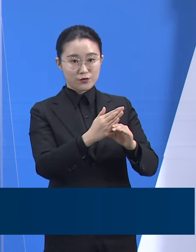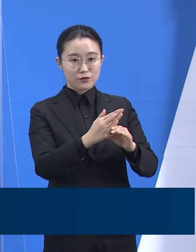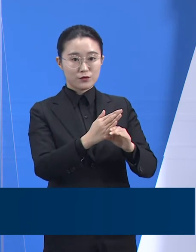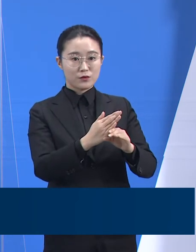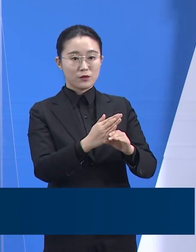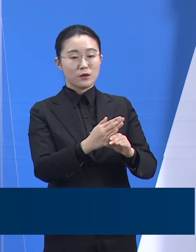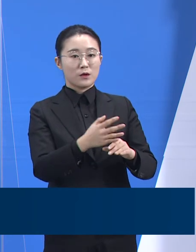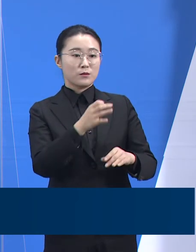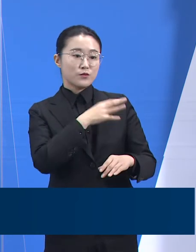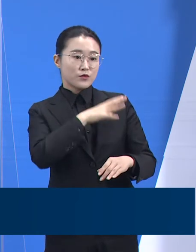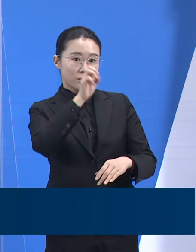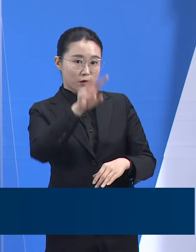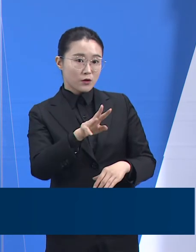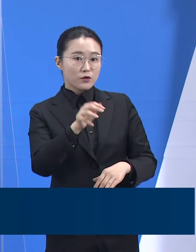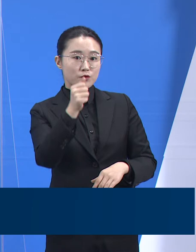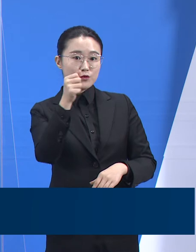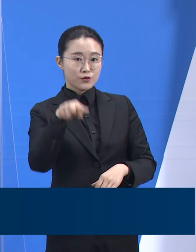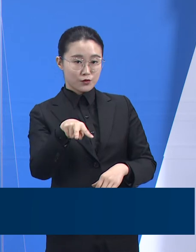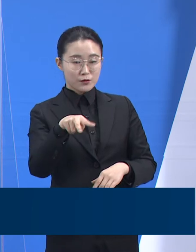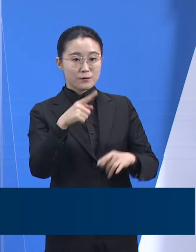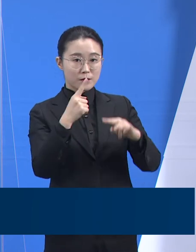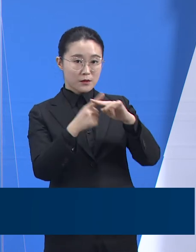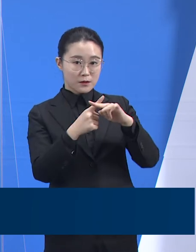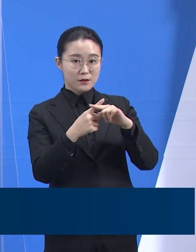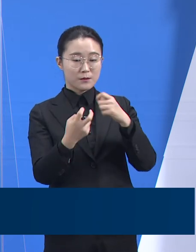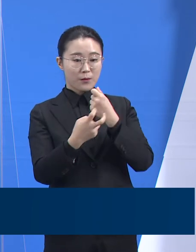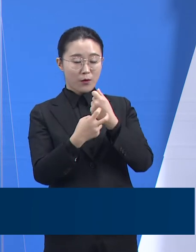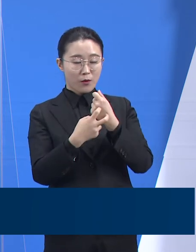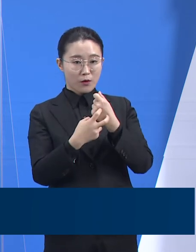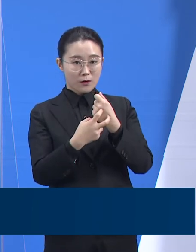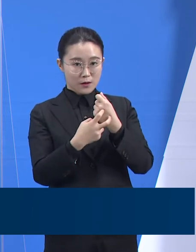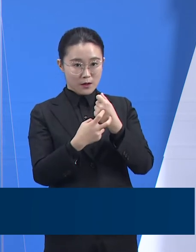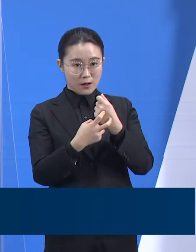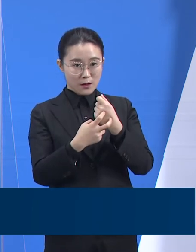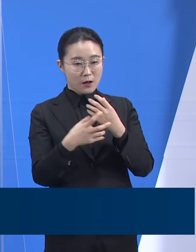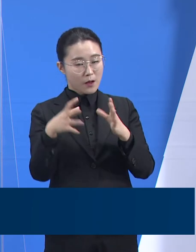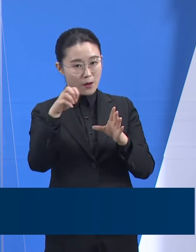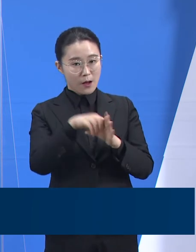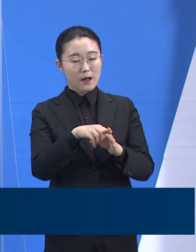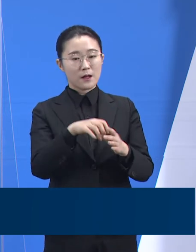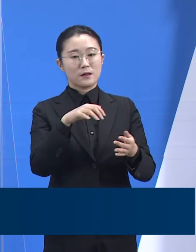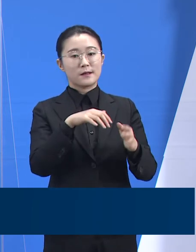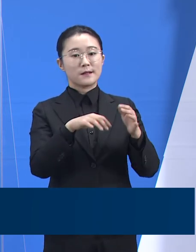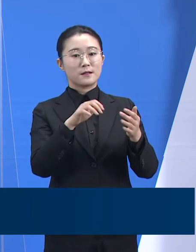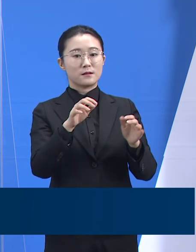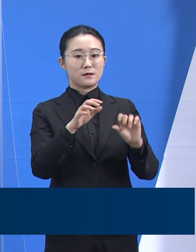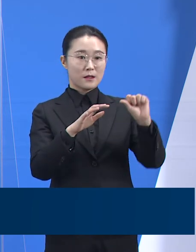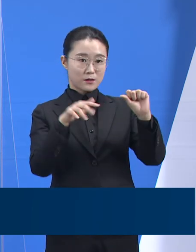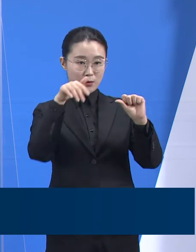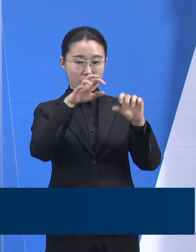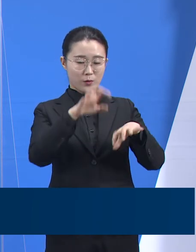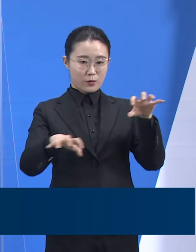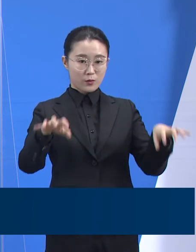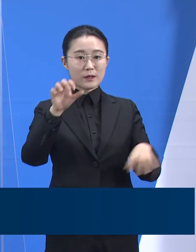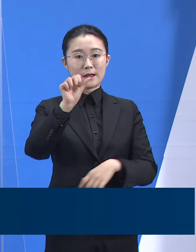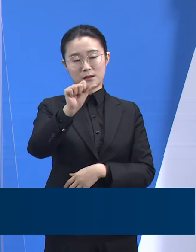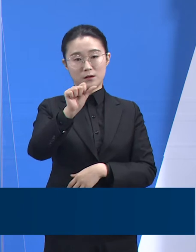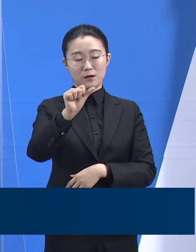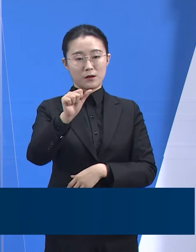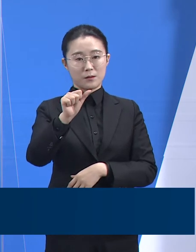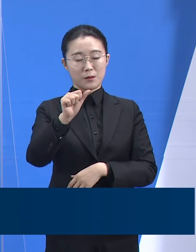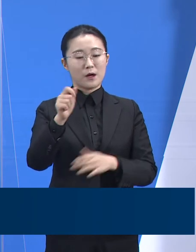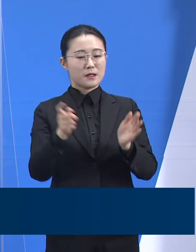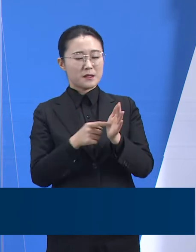5개소입니다. 코어트 지정된 요양병원 중 3개소에 중수부원에서 파견된 18명,